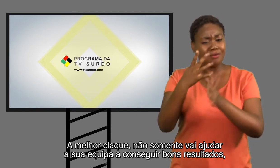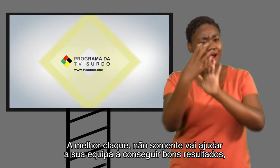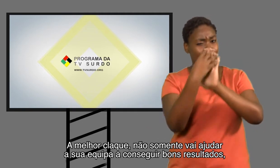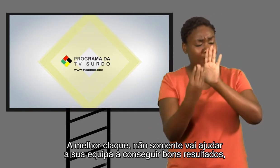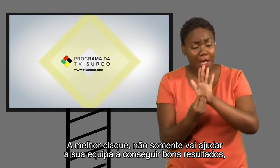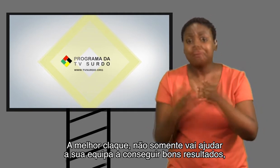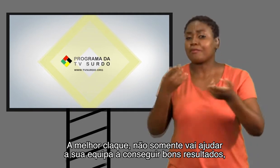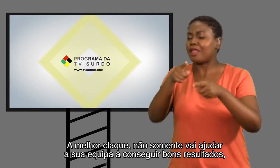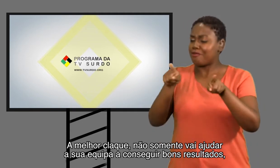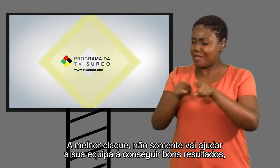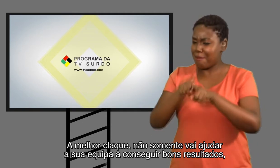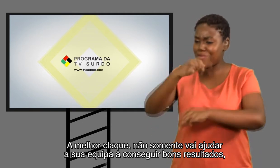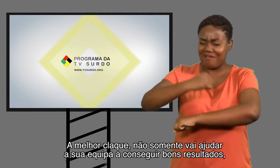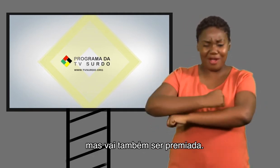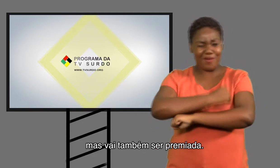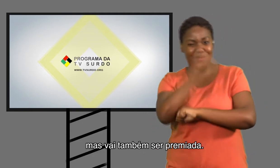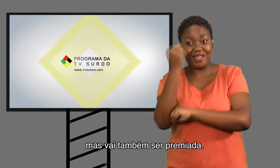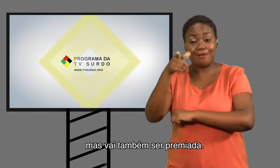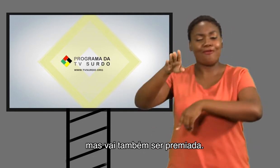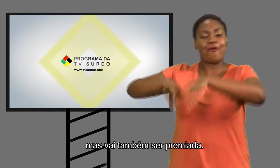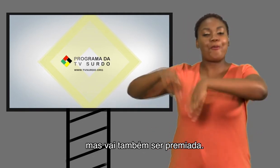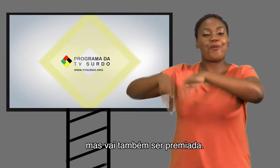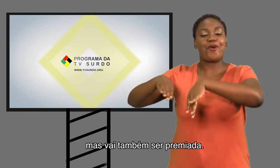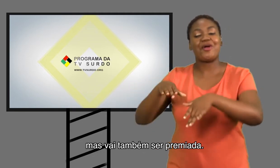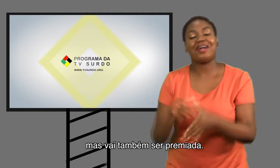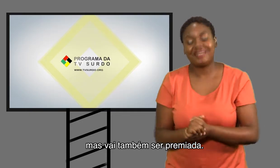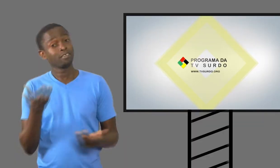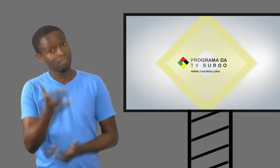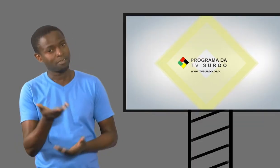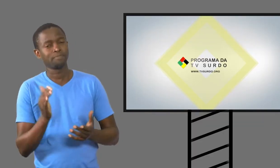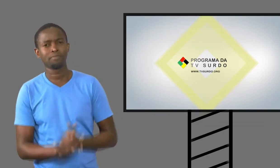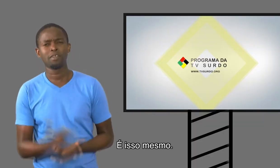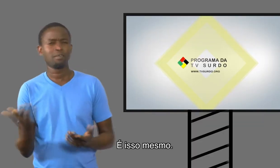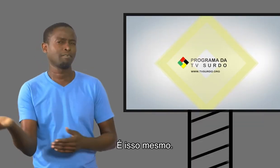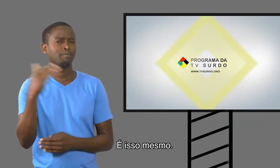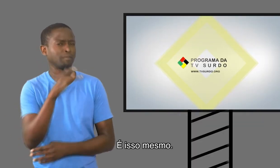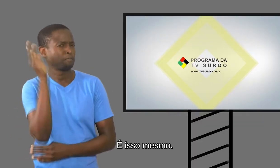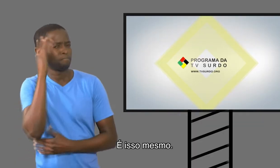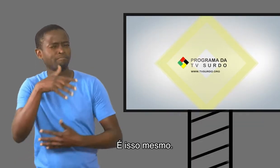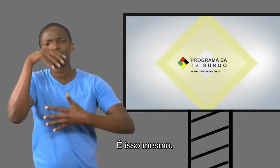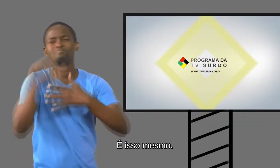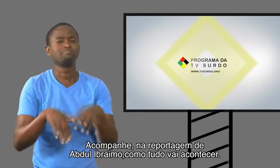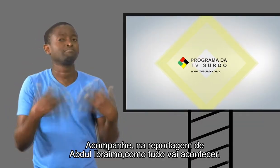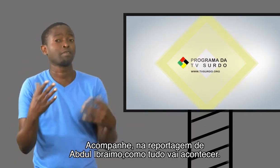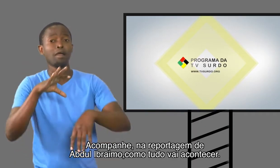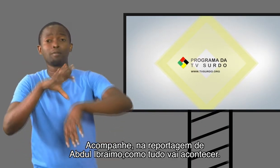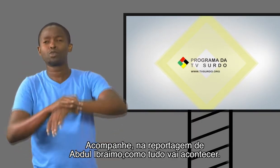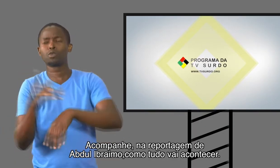conseguir bons resultados, mas também vai ser premiada. É isso mesmo. Acompanhe na